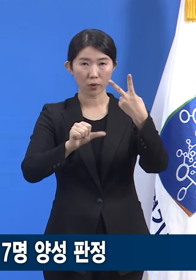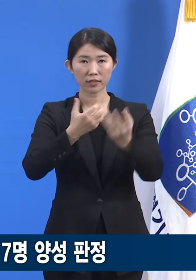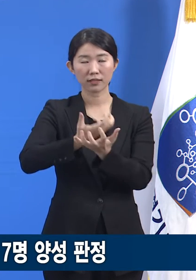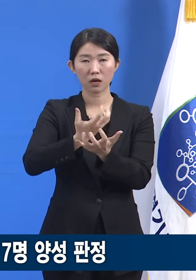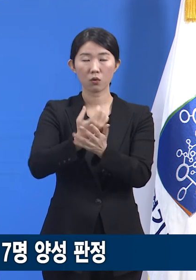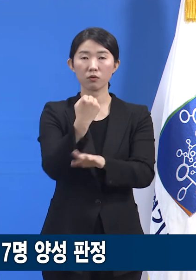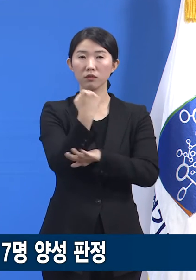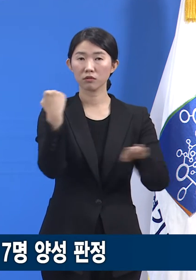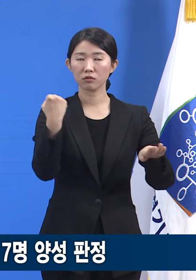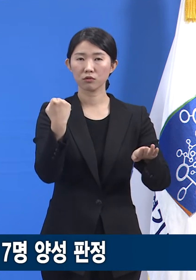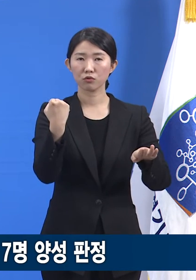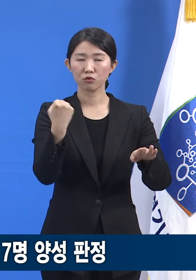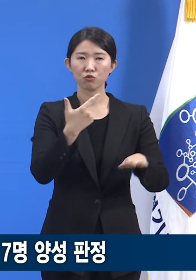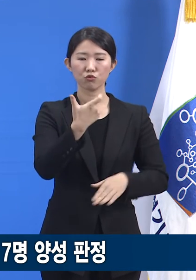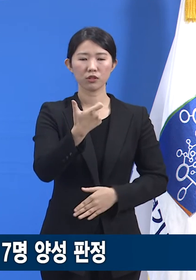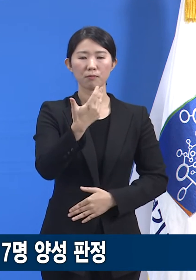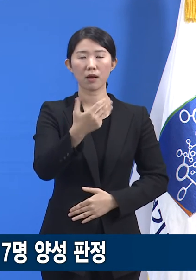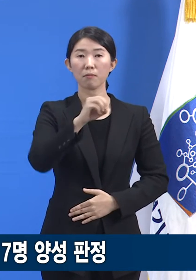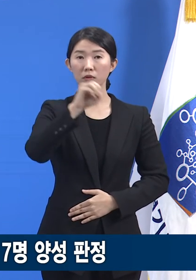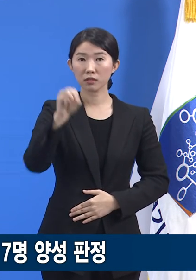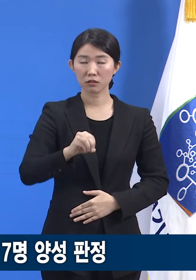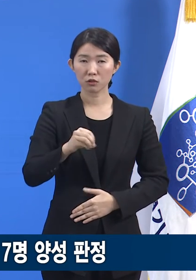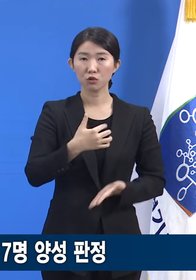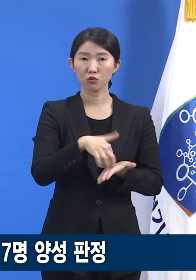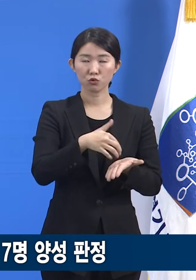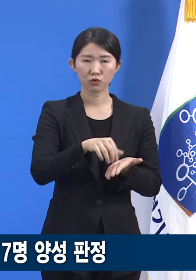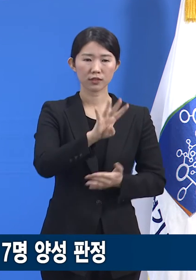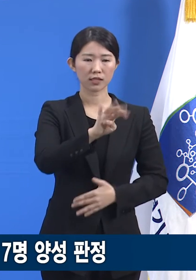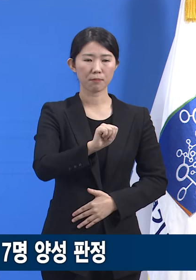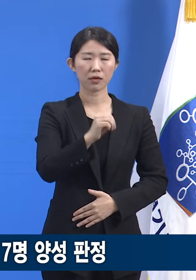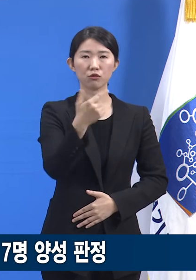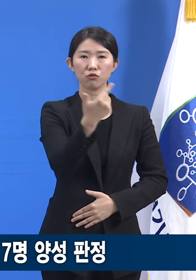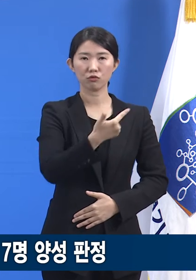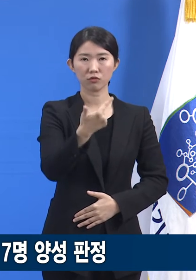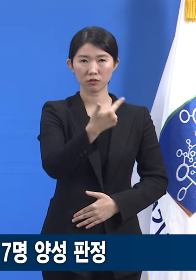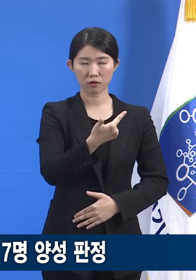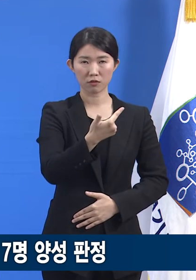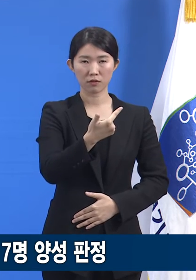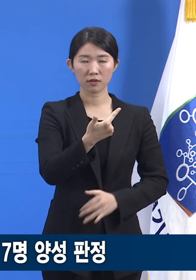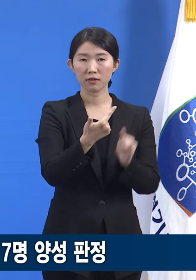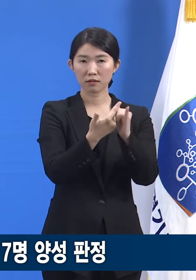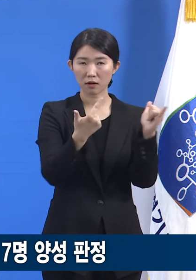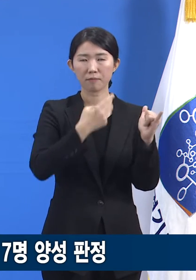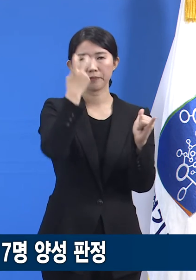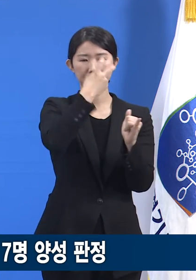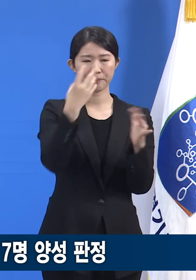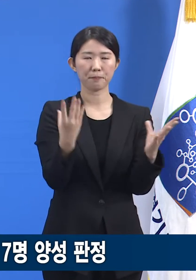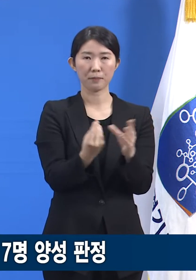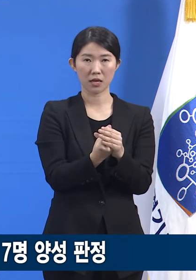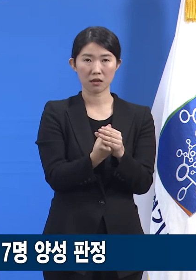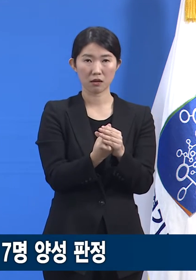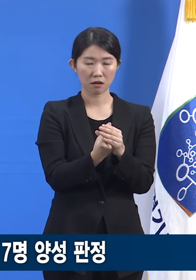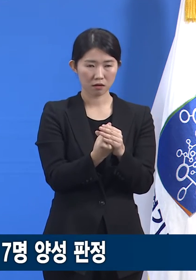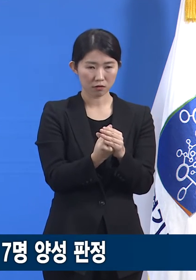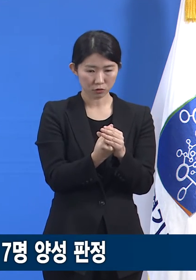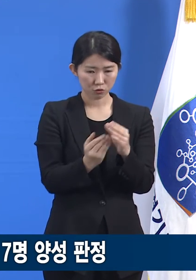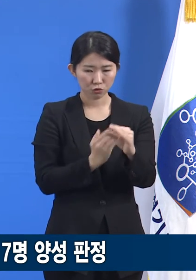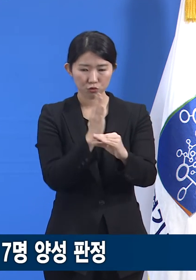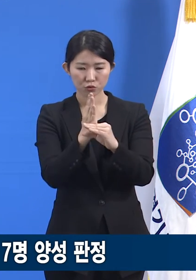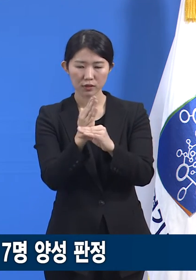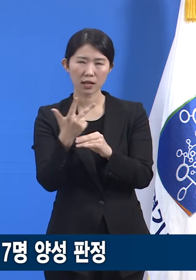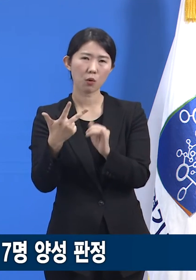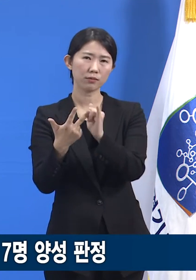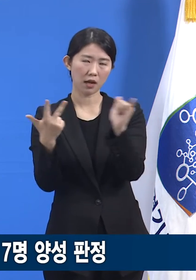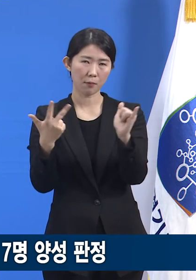68%인 4만 6,873명에 대해 검사를 완료했으며 이 중 7명이 양성 판정을